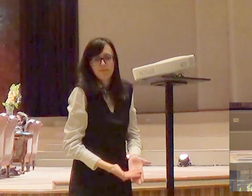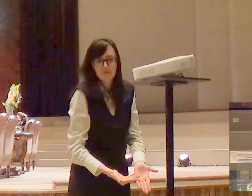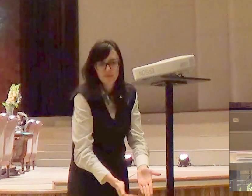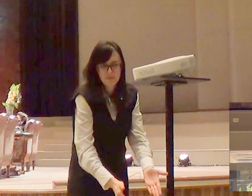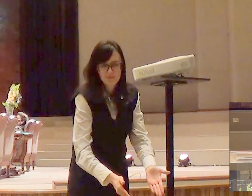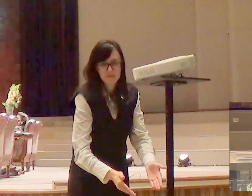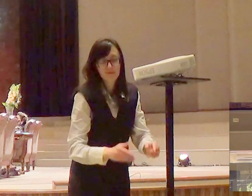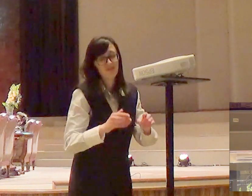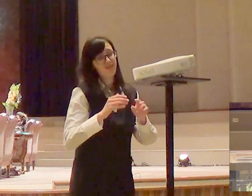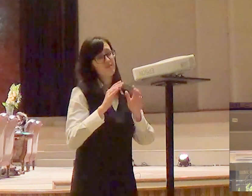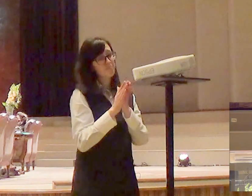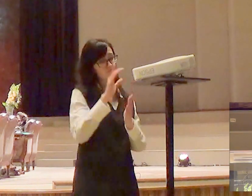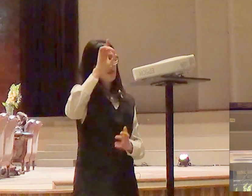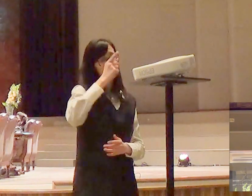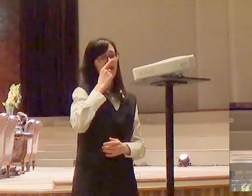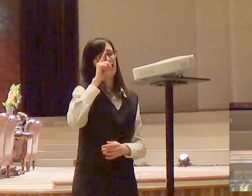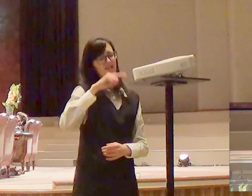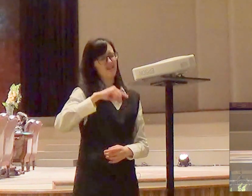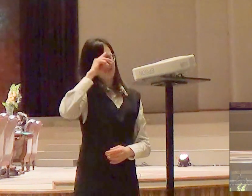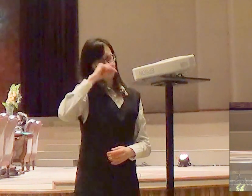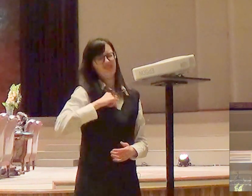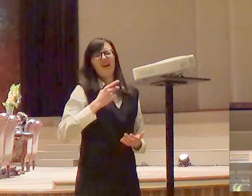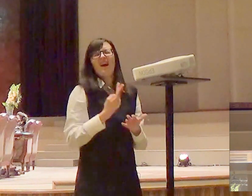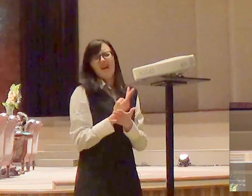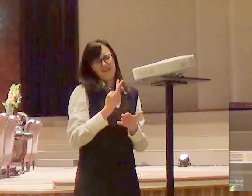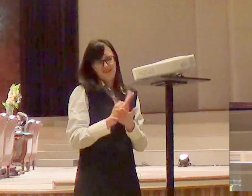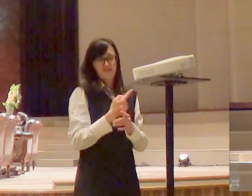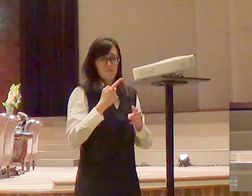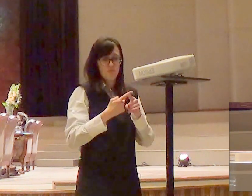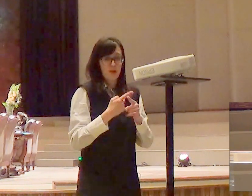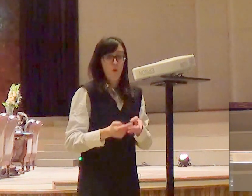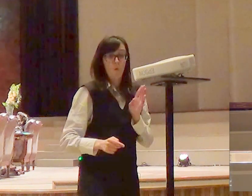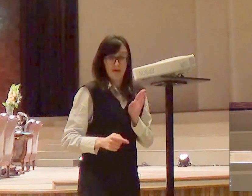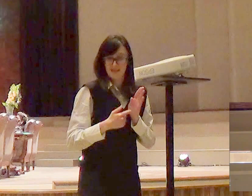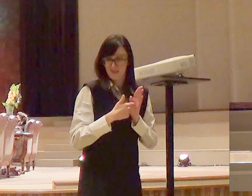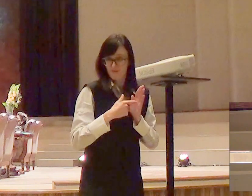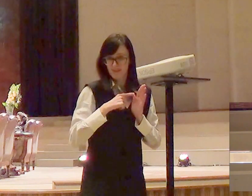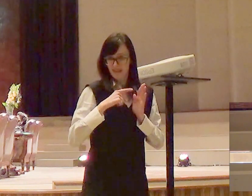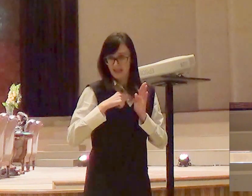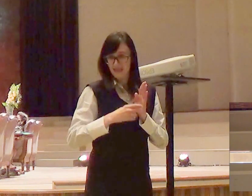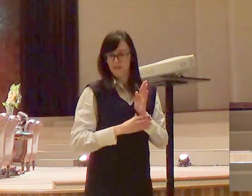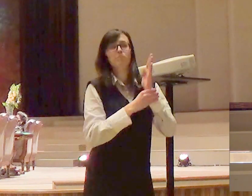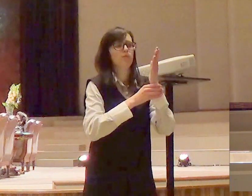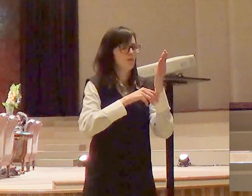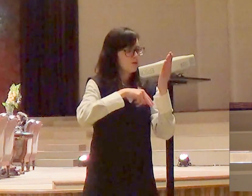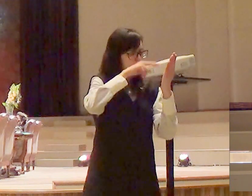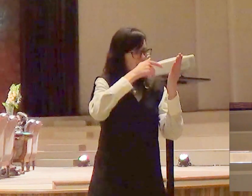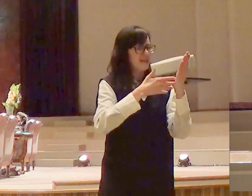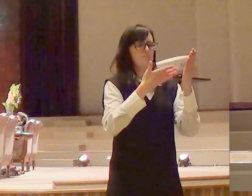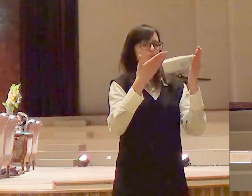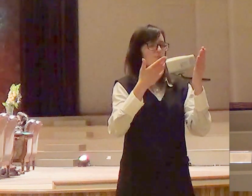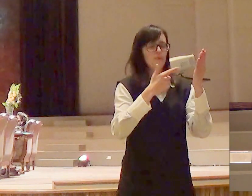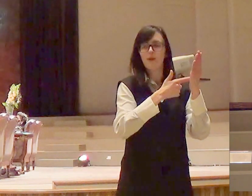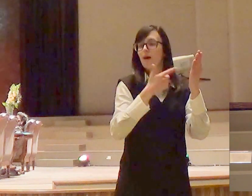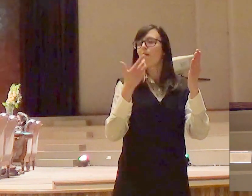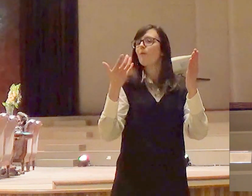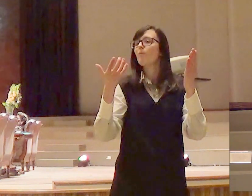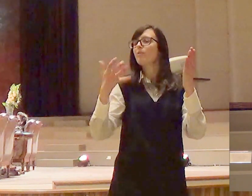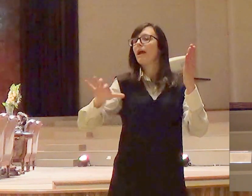rebeldia, porque lá dentro do coração, o que existia era um sentimento de não concordar